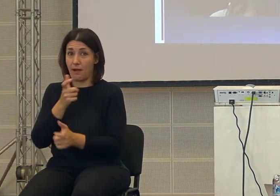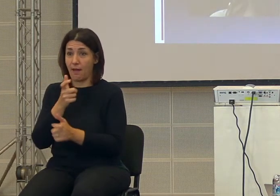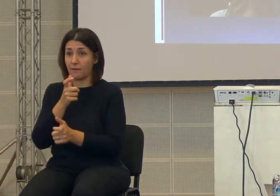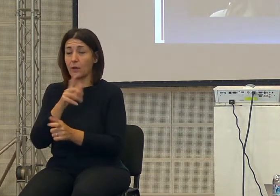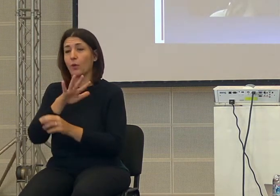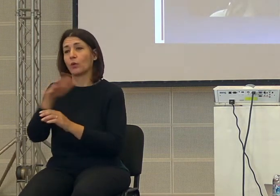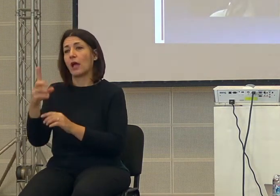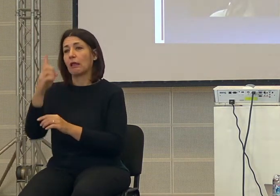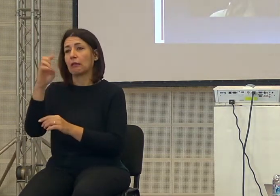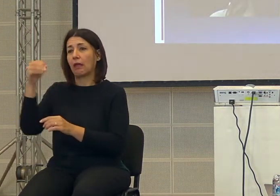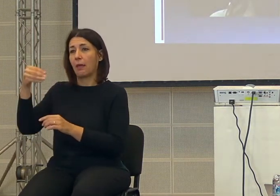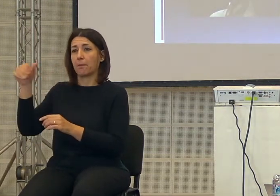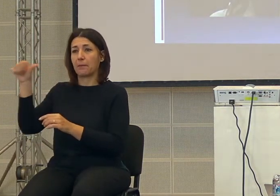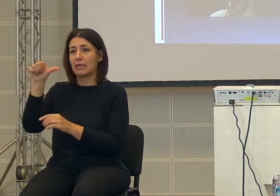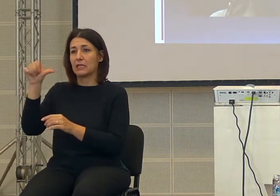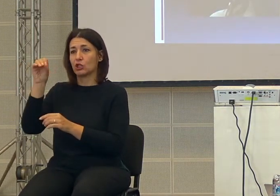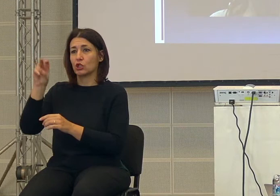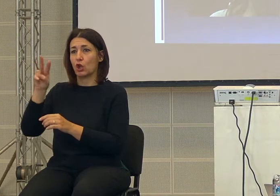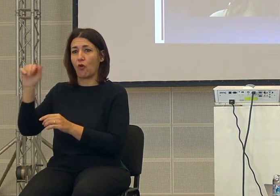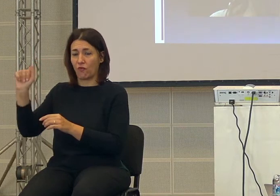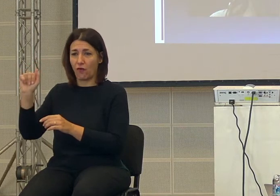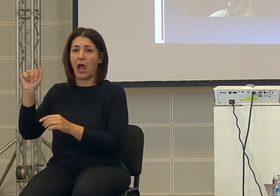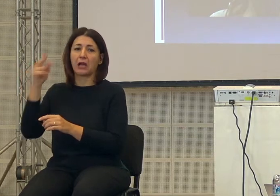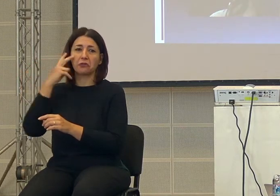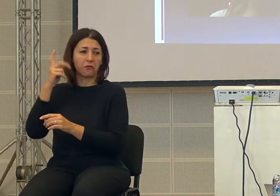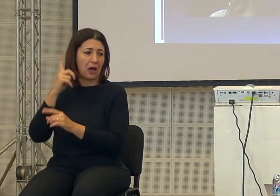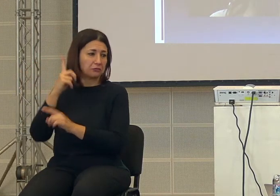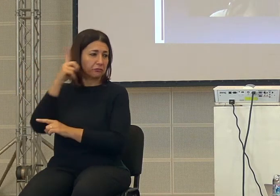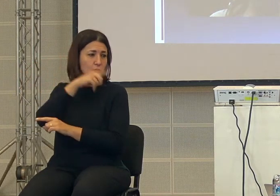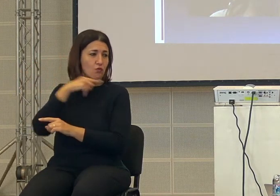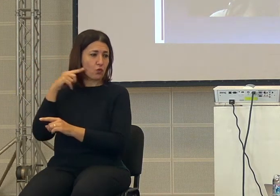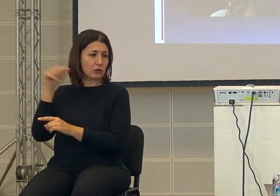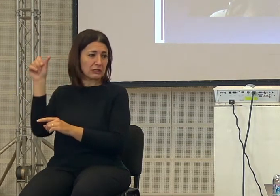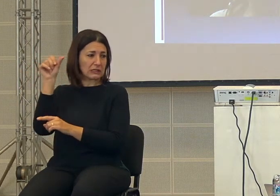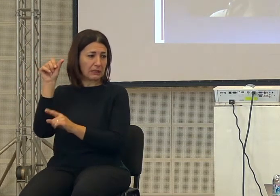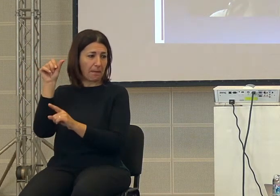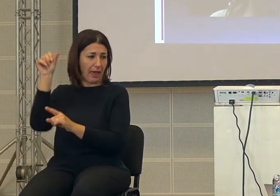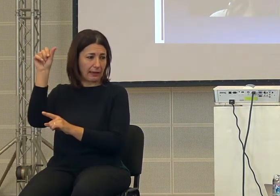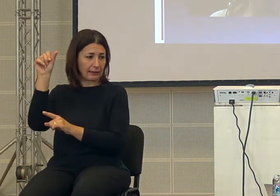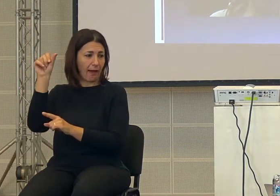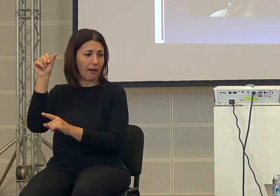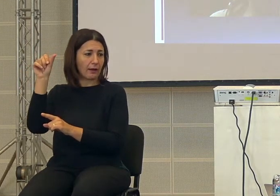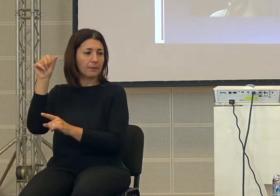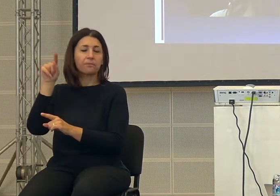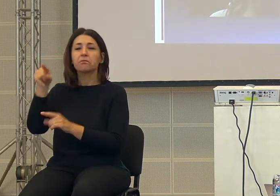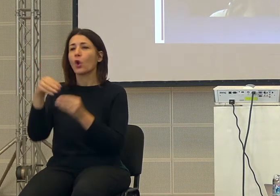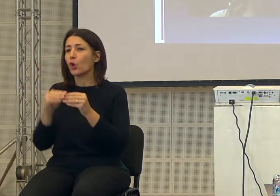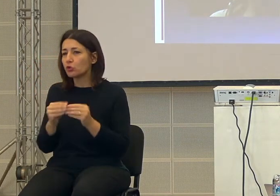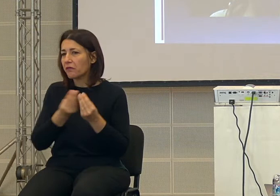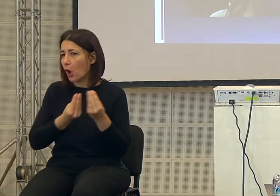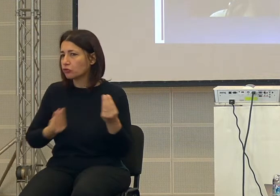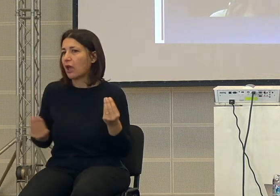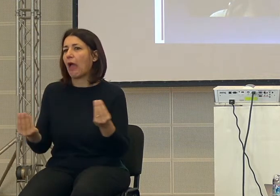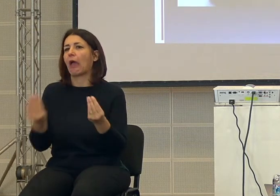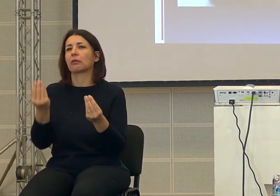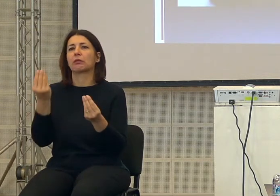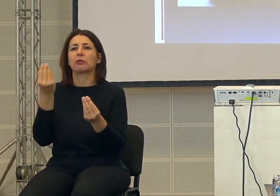Denisova, che è stato trovato in Siberia, e sicuramente anche lui aveva una cultura, costruiva degli attrezzi di pietra